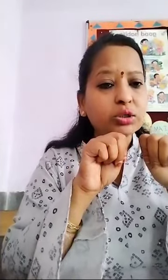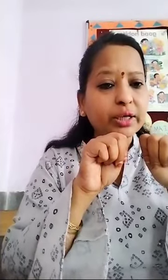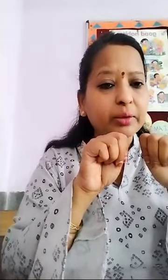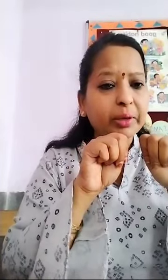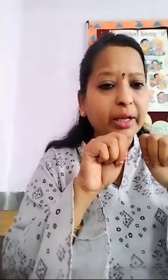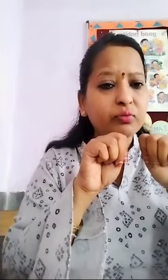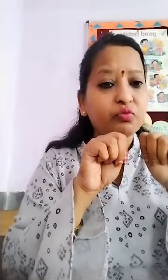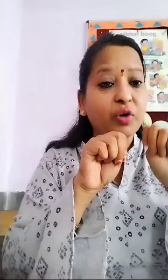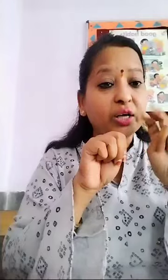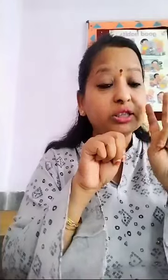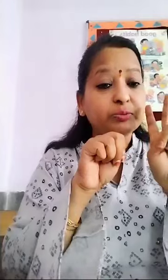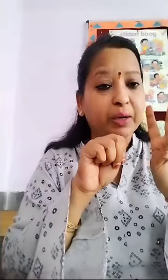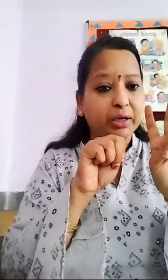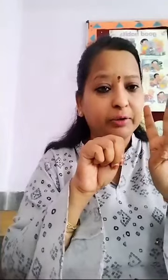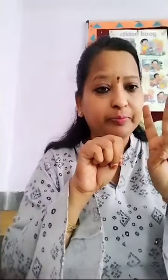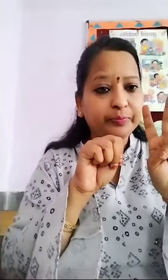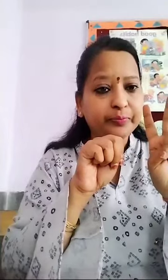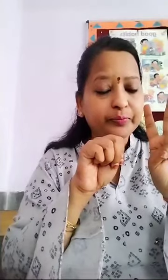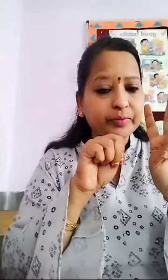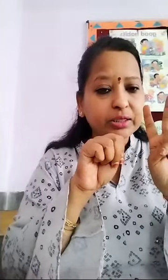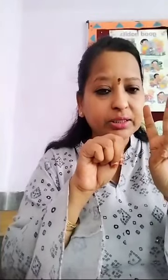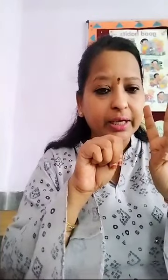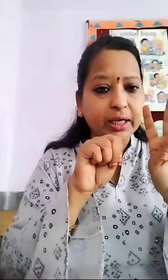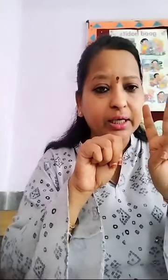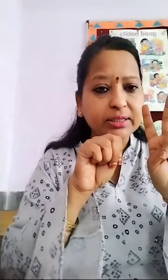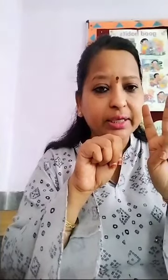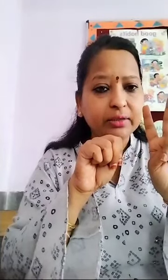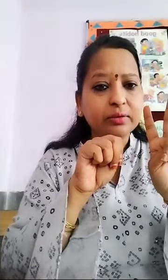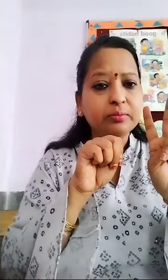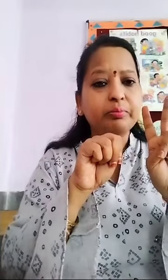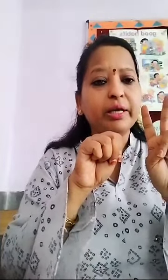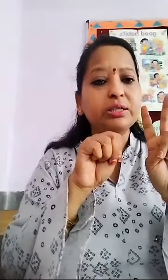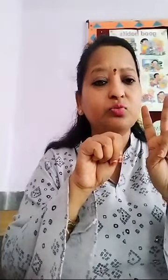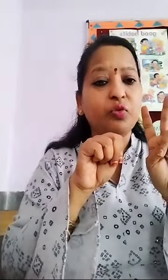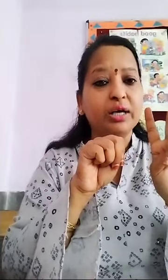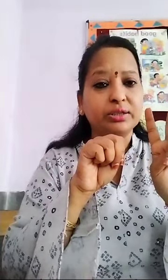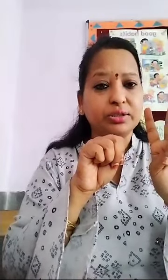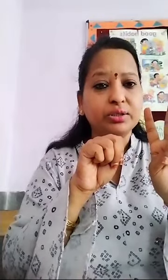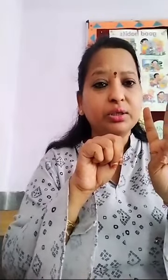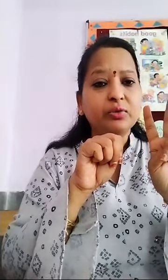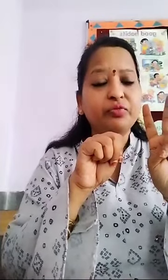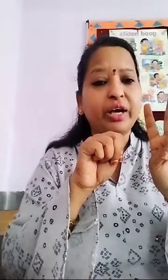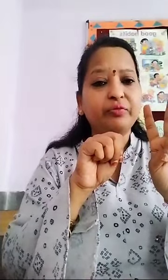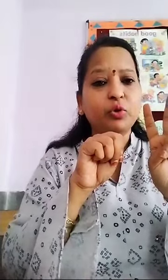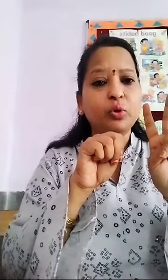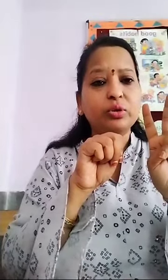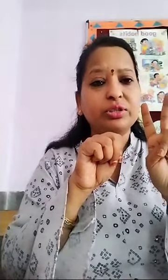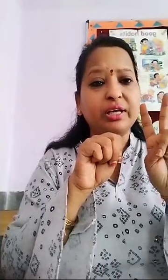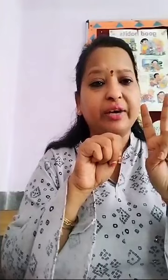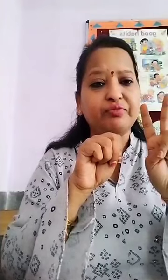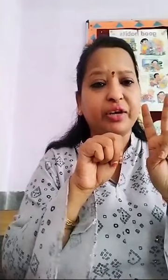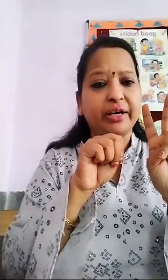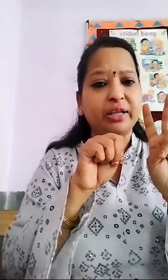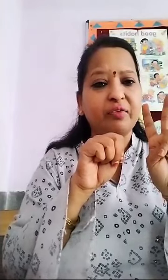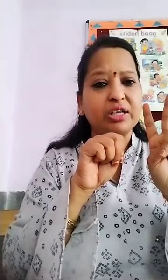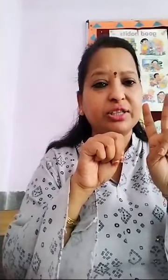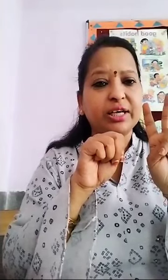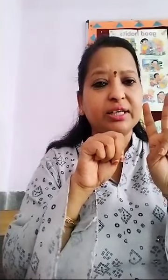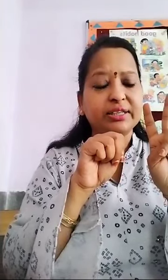है? 1s per Single digit means 1s We have to use left hand Devanshi listen carefully